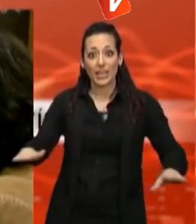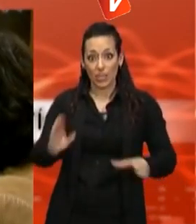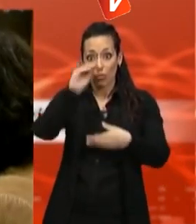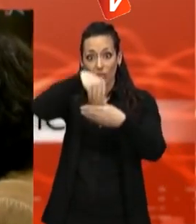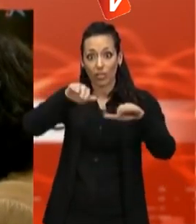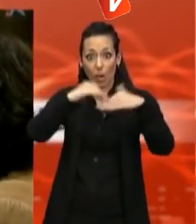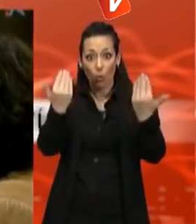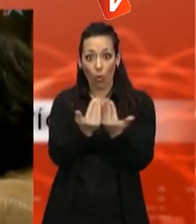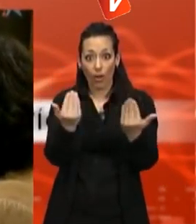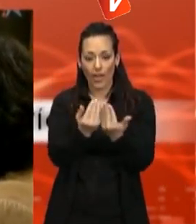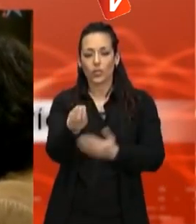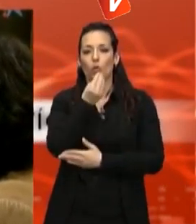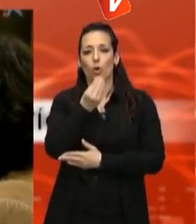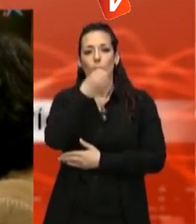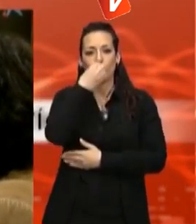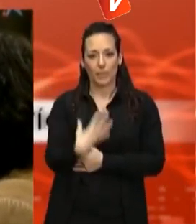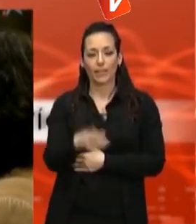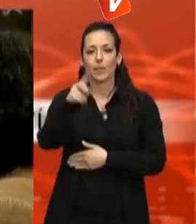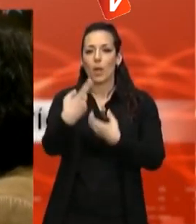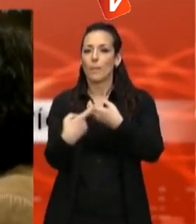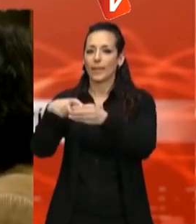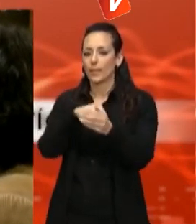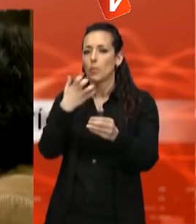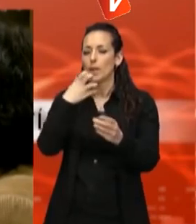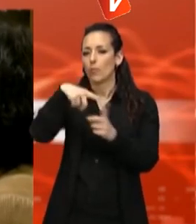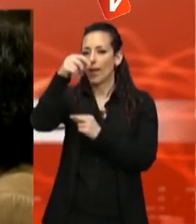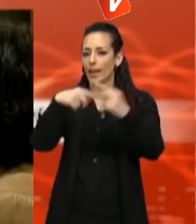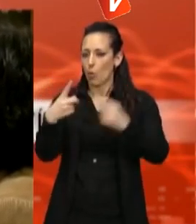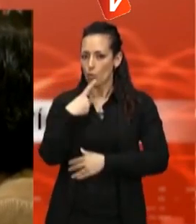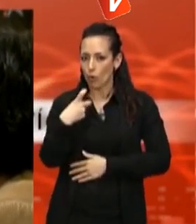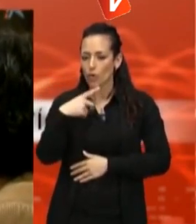correctament. Hi participen la Creu Roja, diversos esplais i l'Ajuntament.